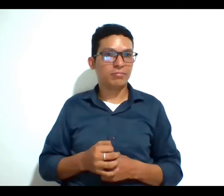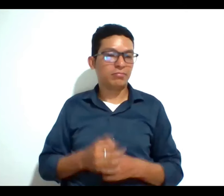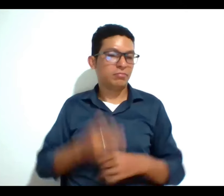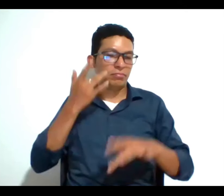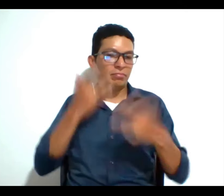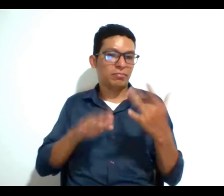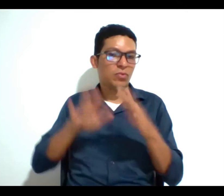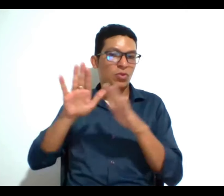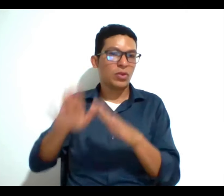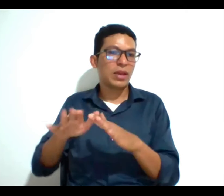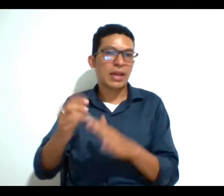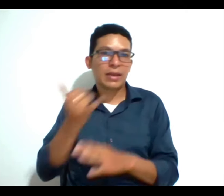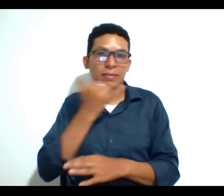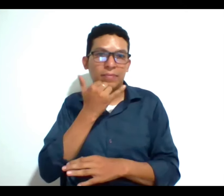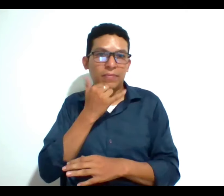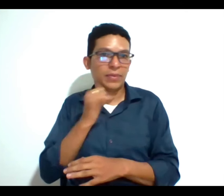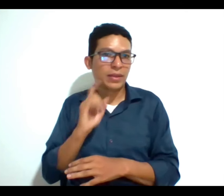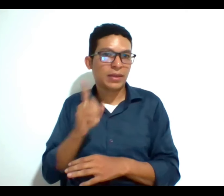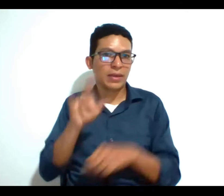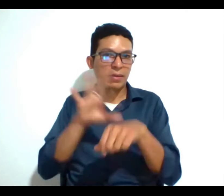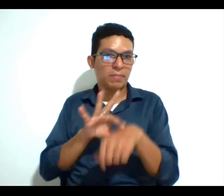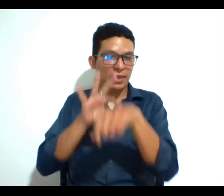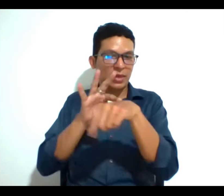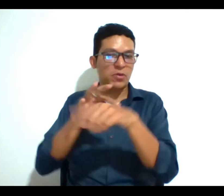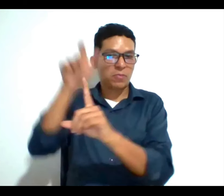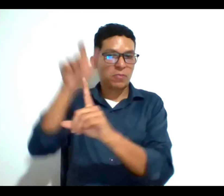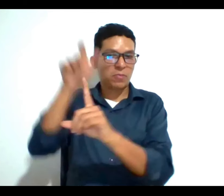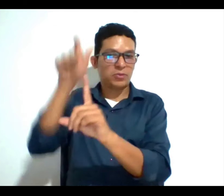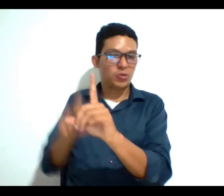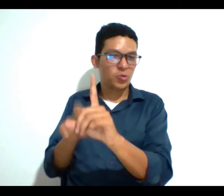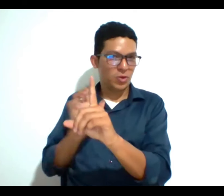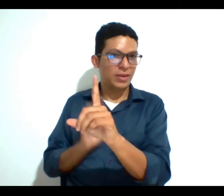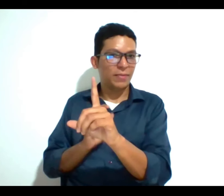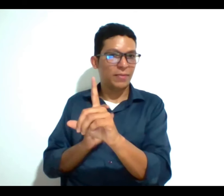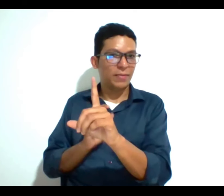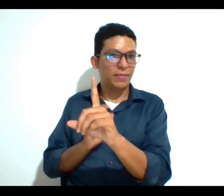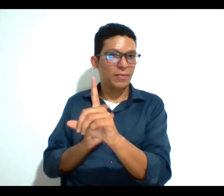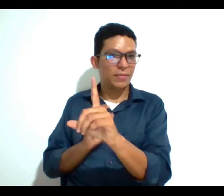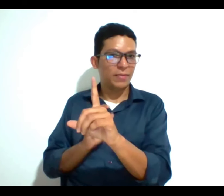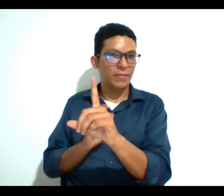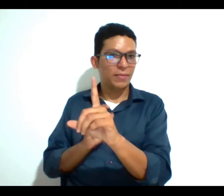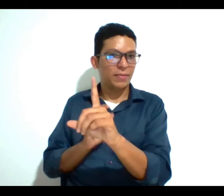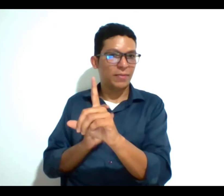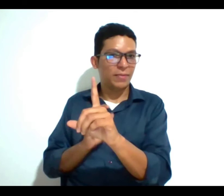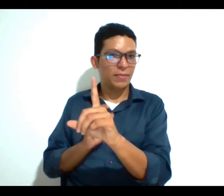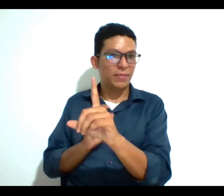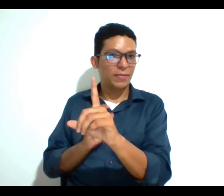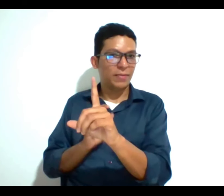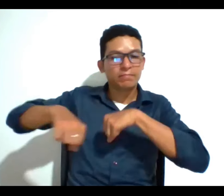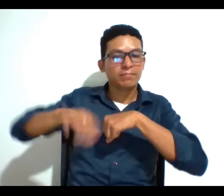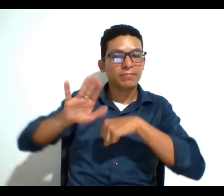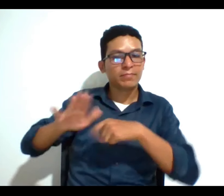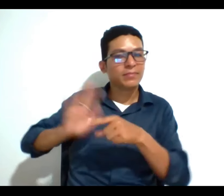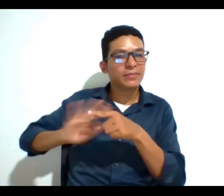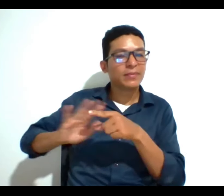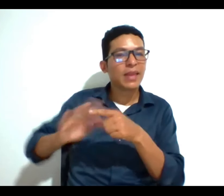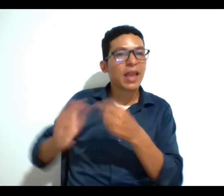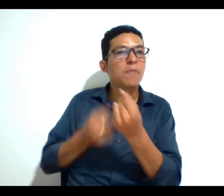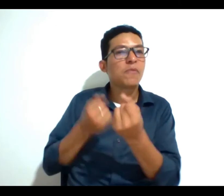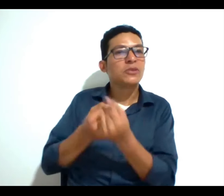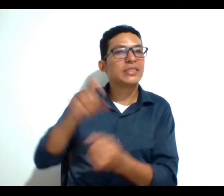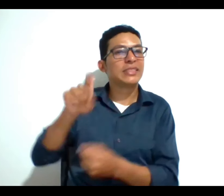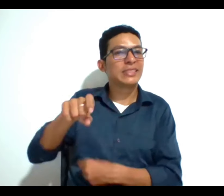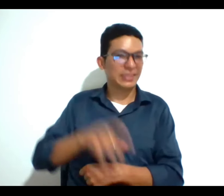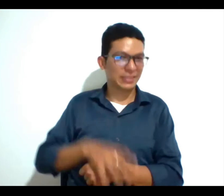lo que pasa médicamente con esa persona porque lo que le interesa para el qué apoyo requiere